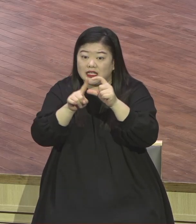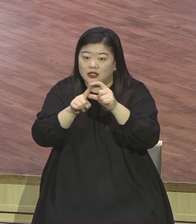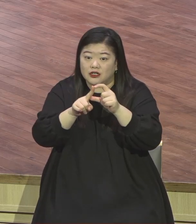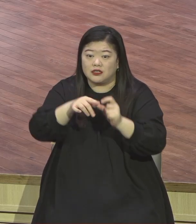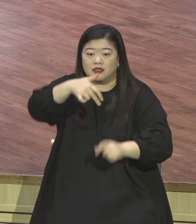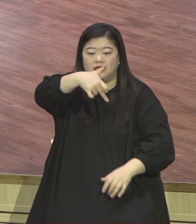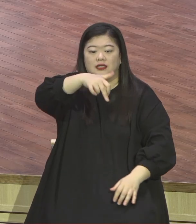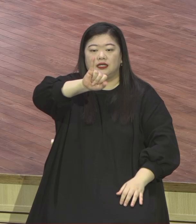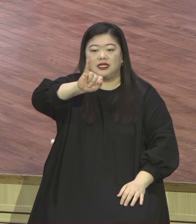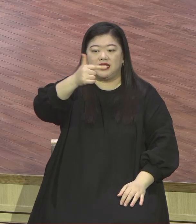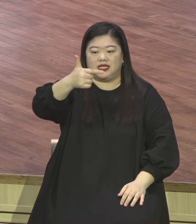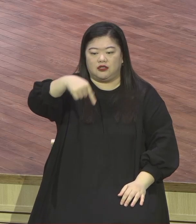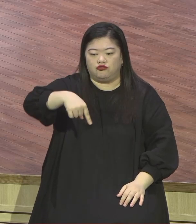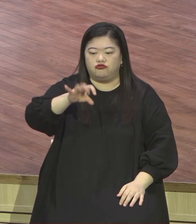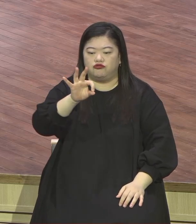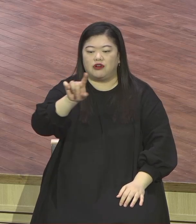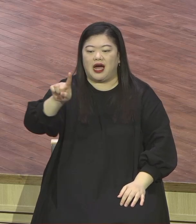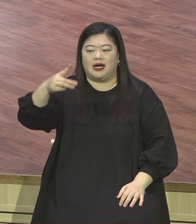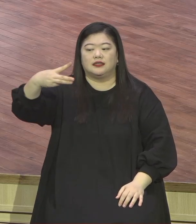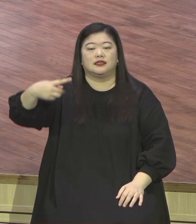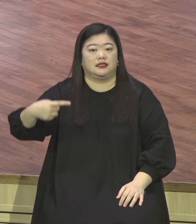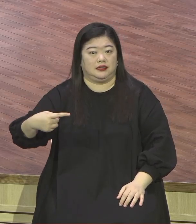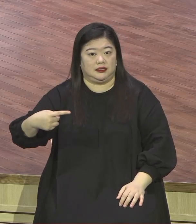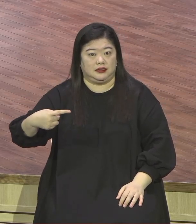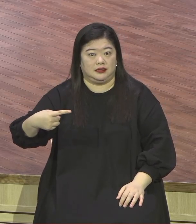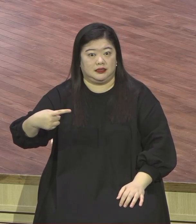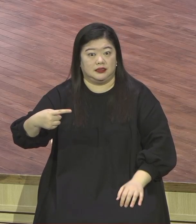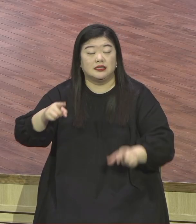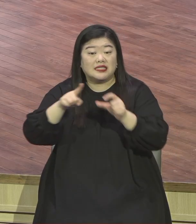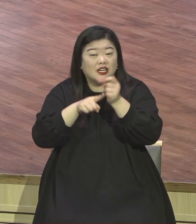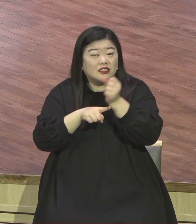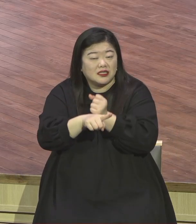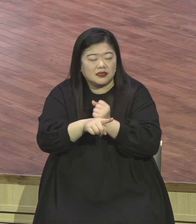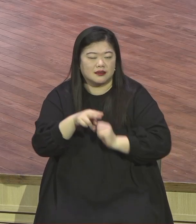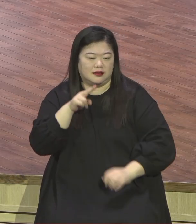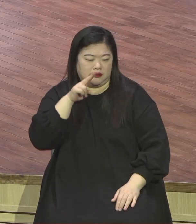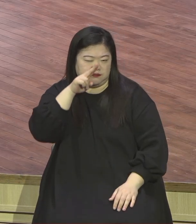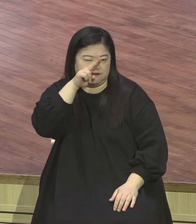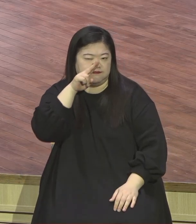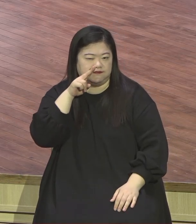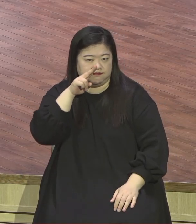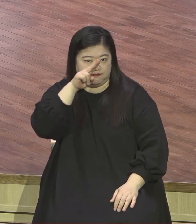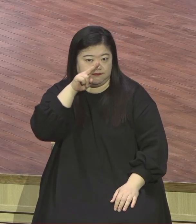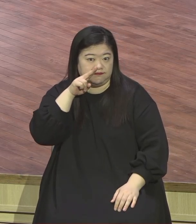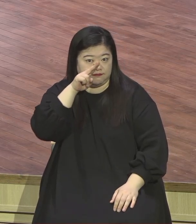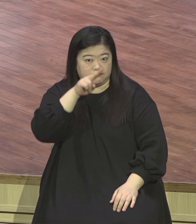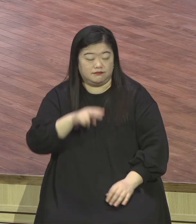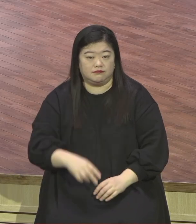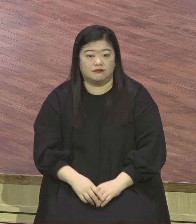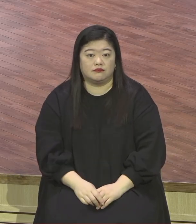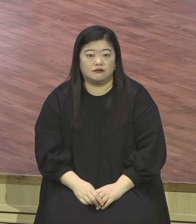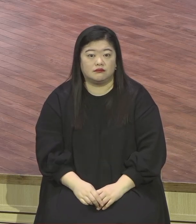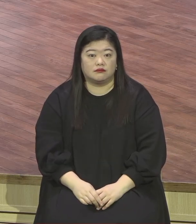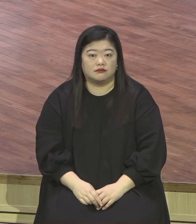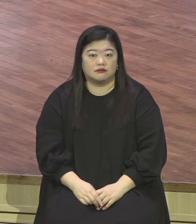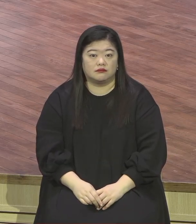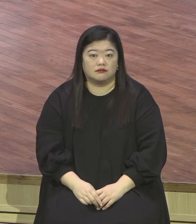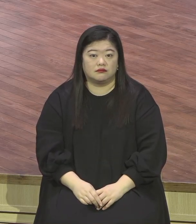키노아트 이 말은 식이 질투라는 뜻이에요 무슨 말입니까? 하나님께서는 자기 백성을